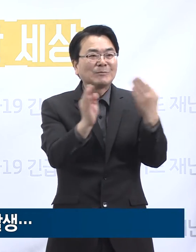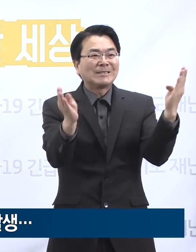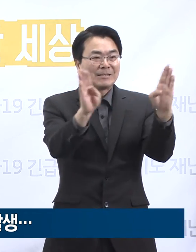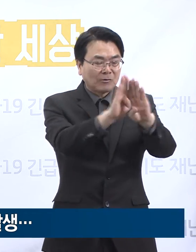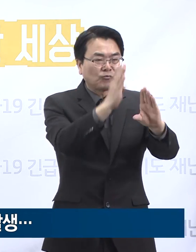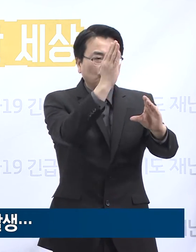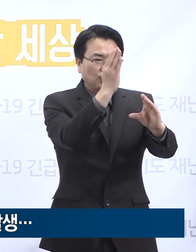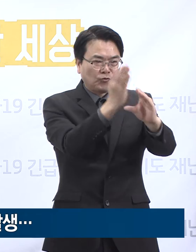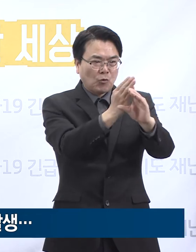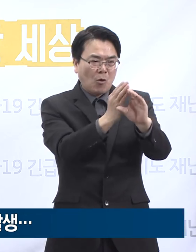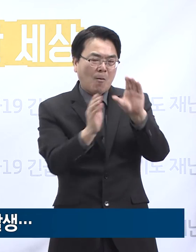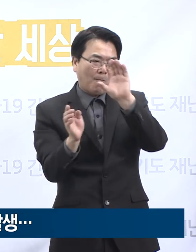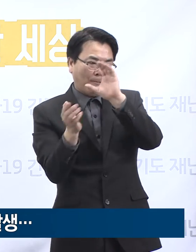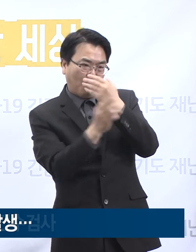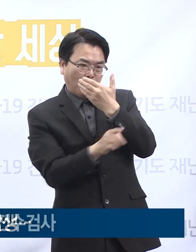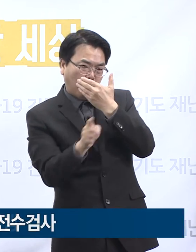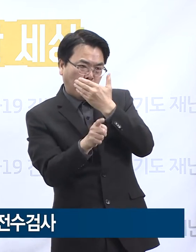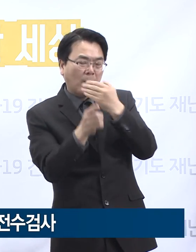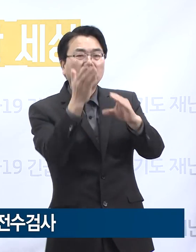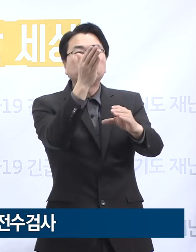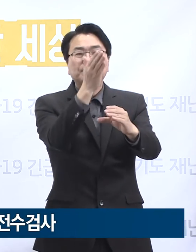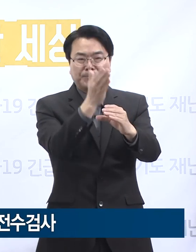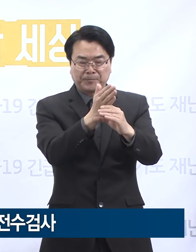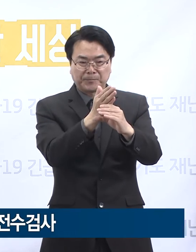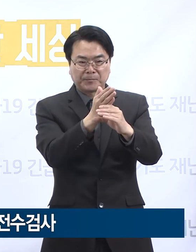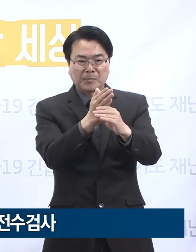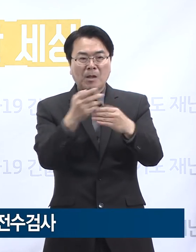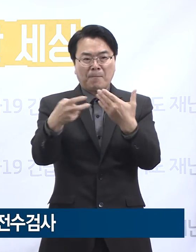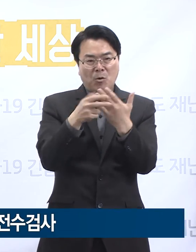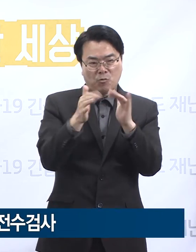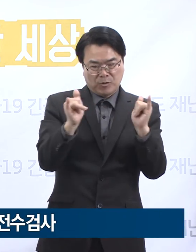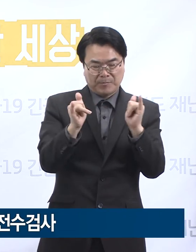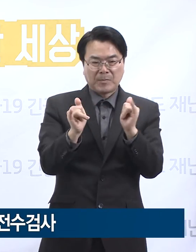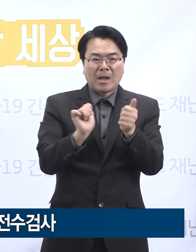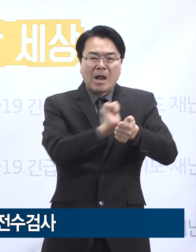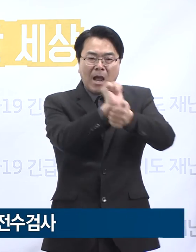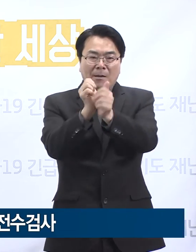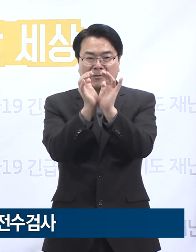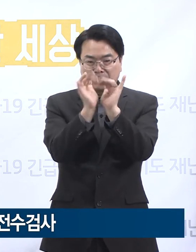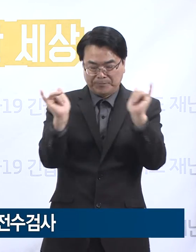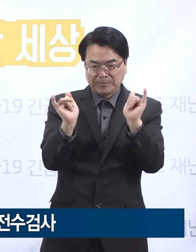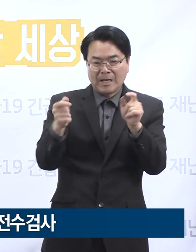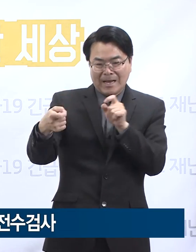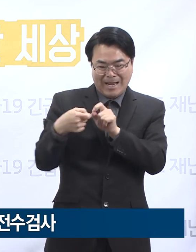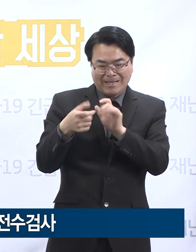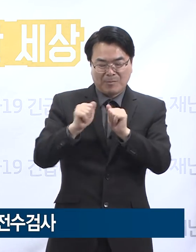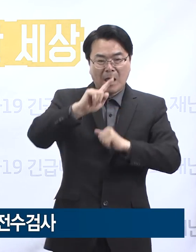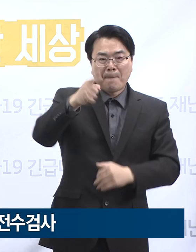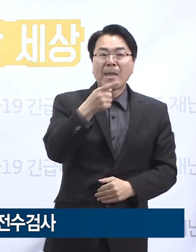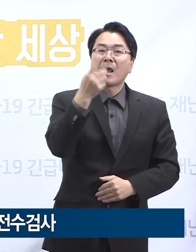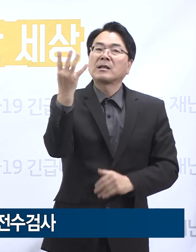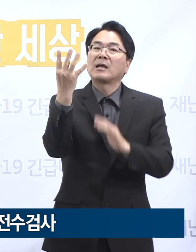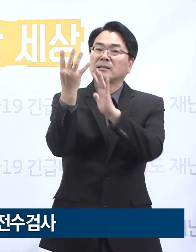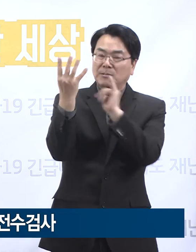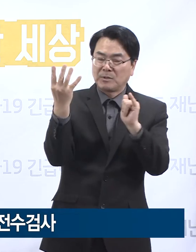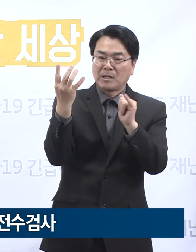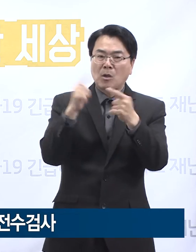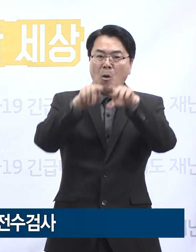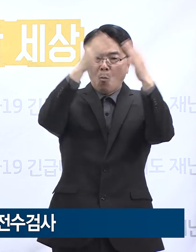실시하였습니다. 의원 의료진 및 환자 접촉자 등 환자 등 접촉자 104명에 대해